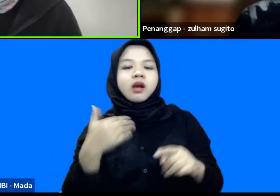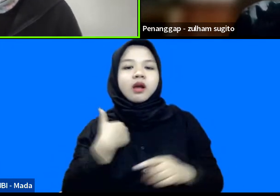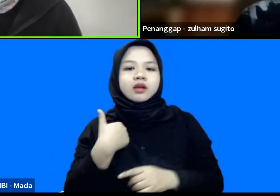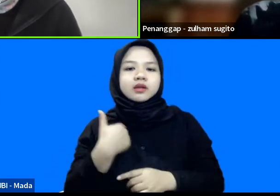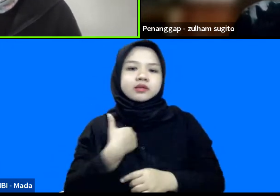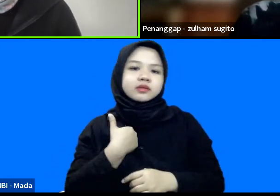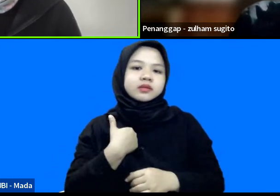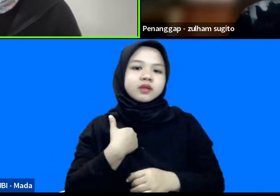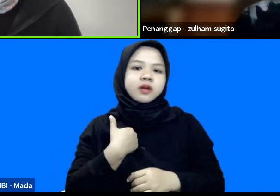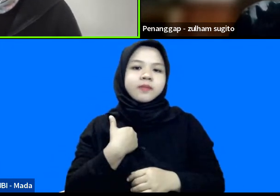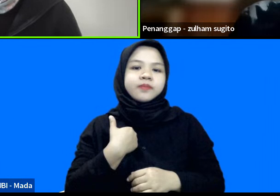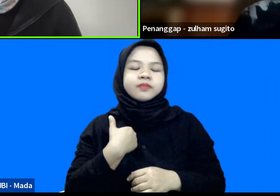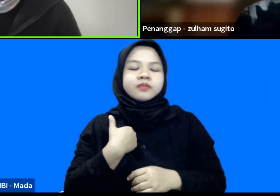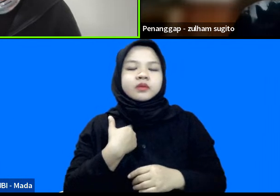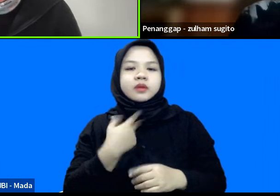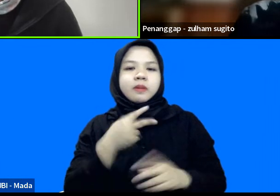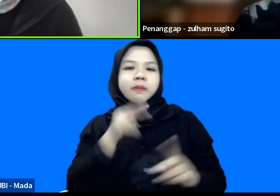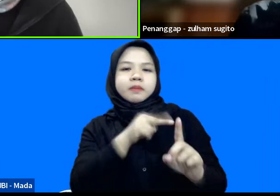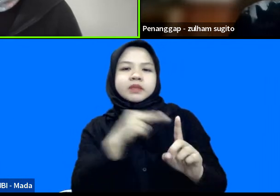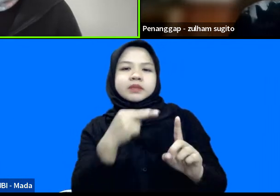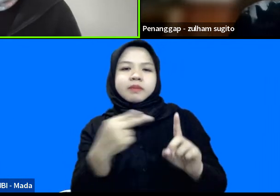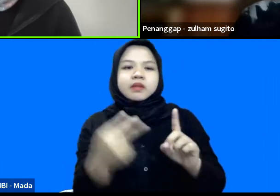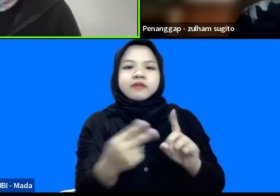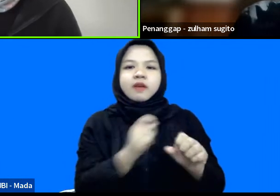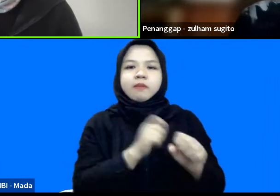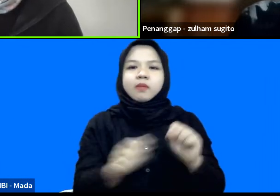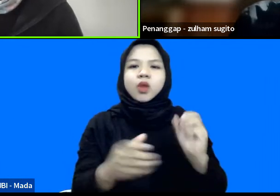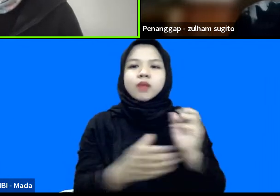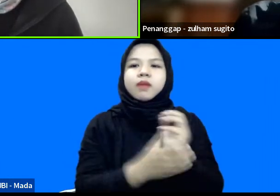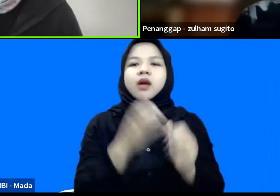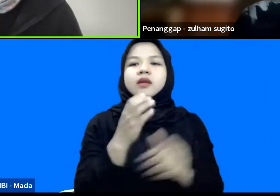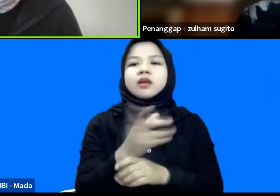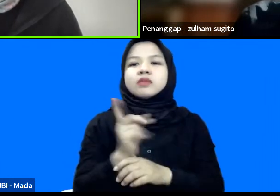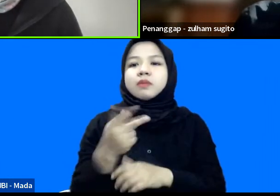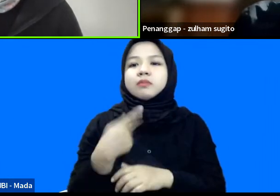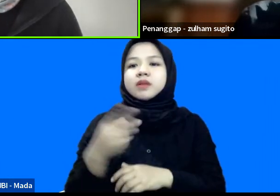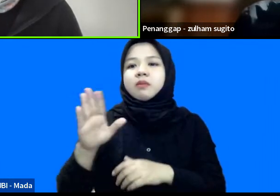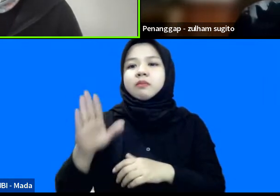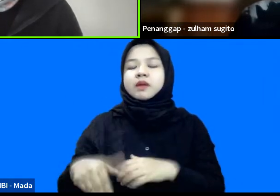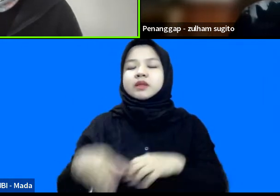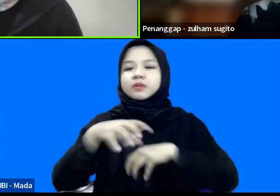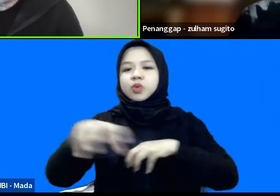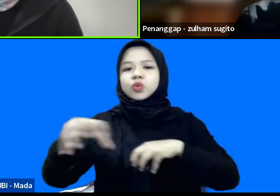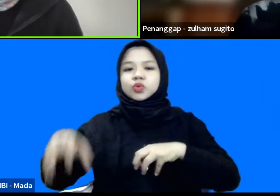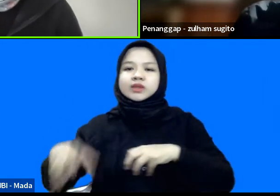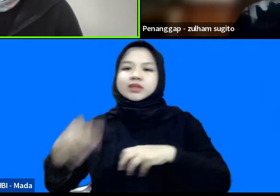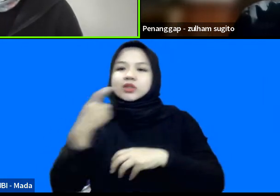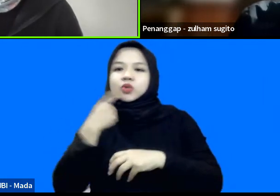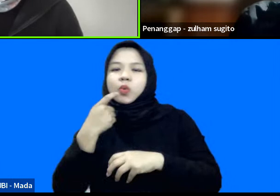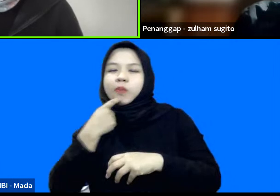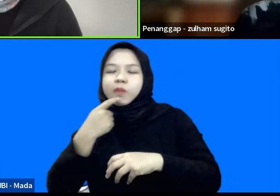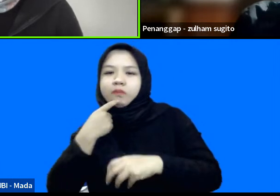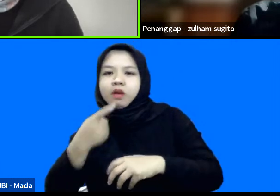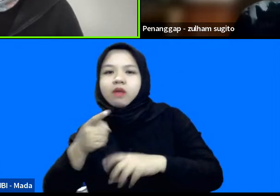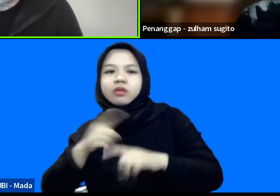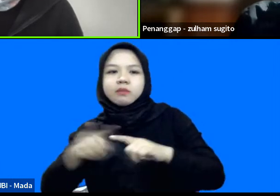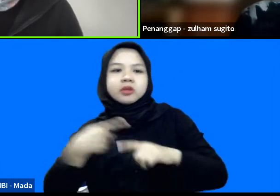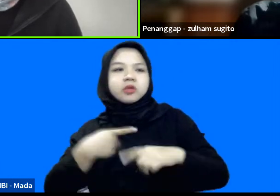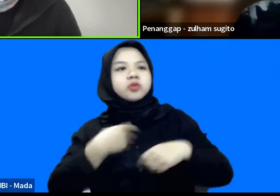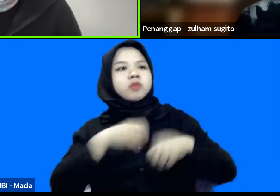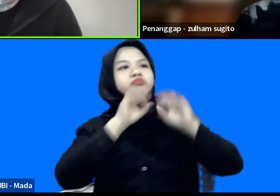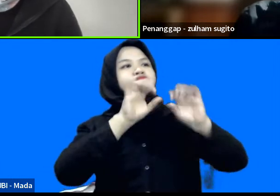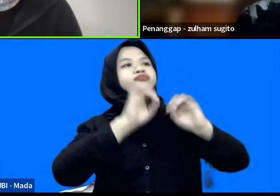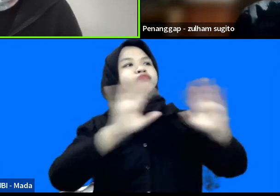mata pisau yang cukup membahayakan ketika kita masih dalam posisi prototyping tetapi kita sudah announce bahwa